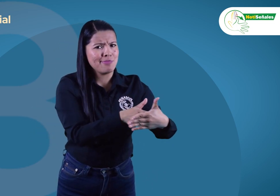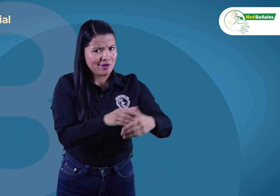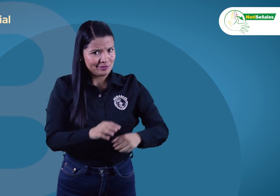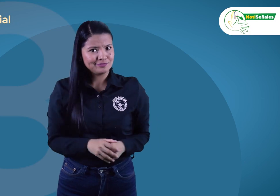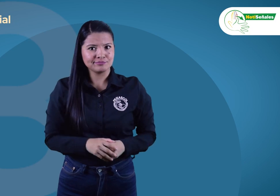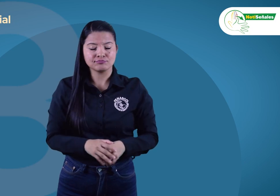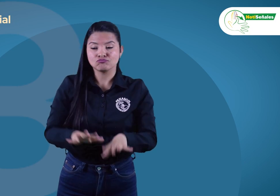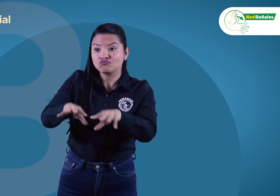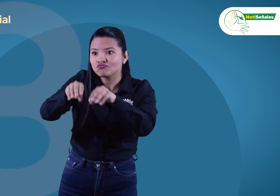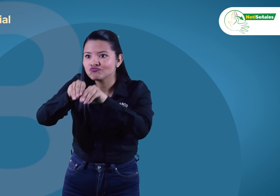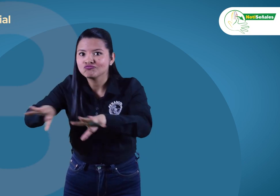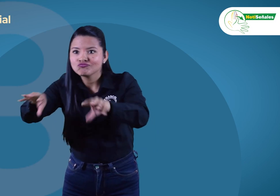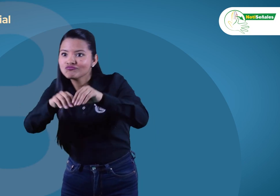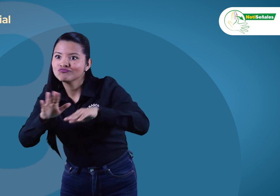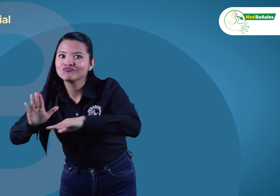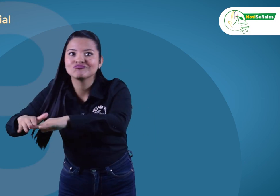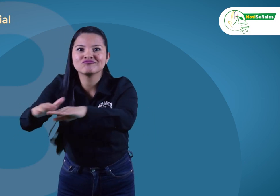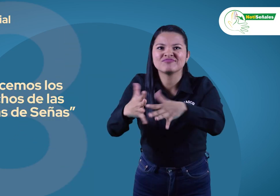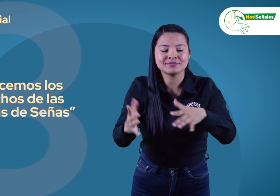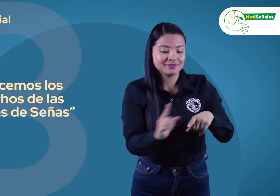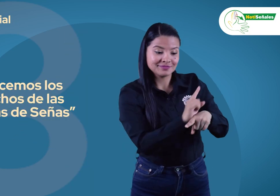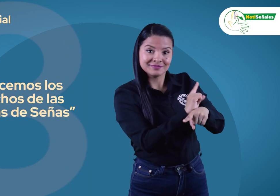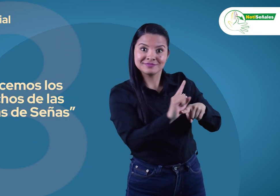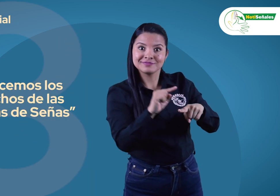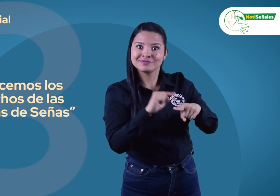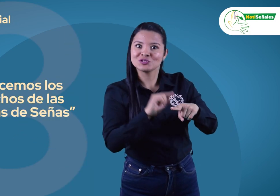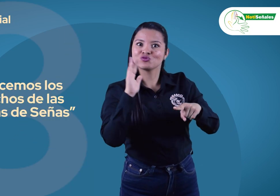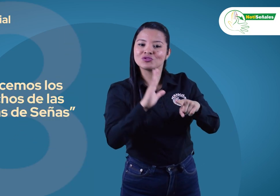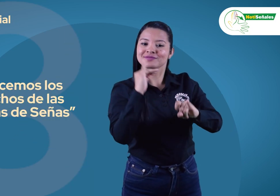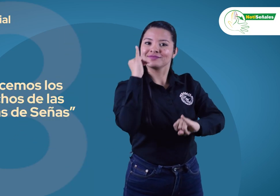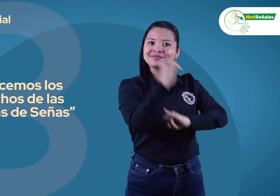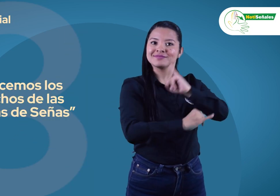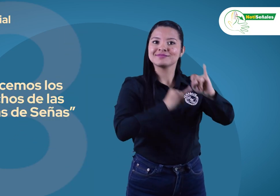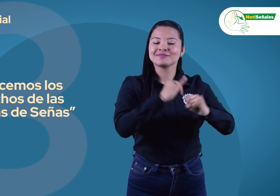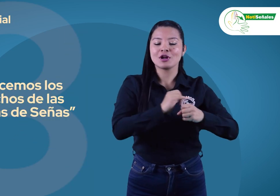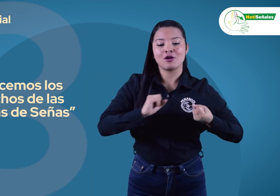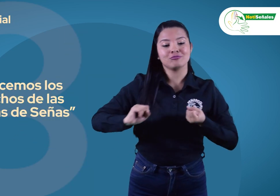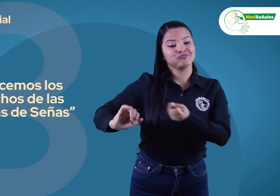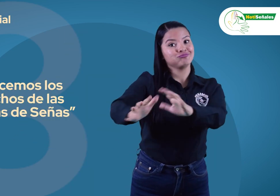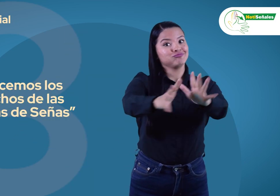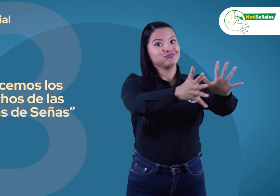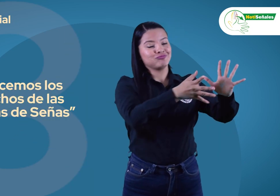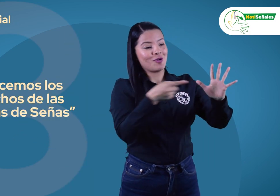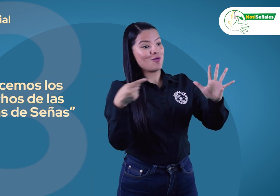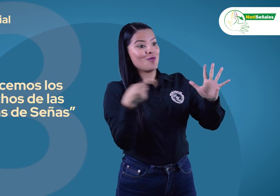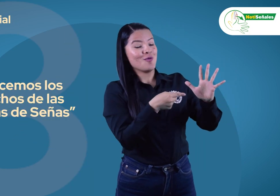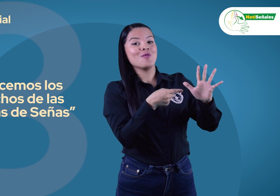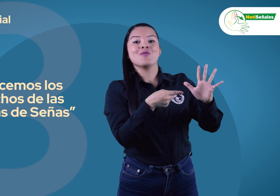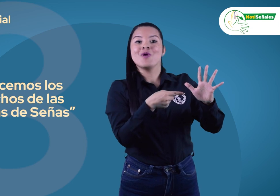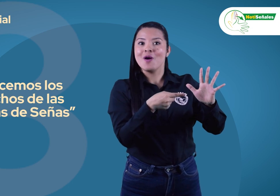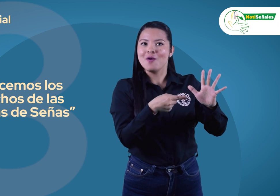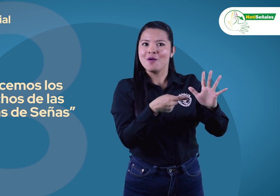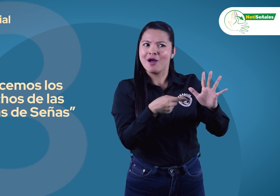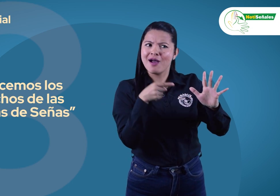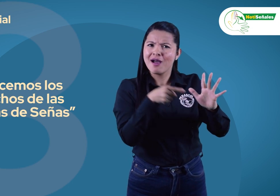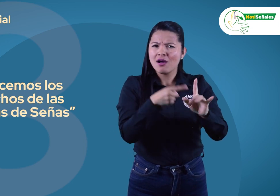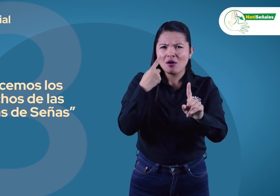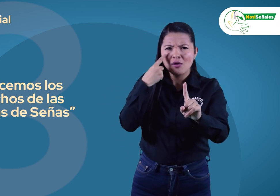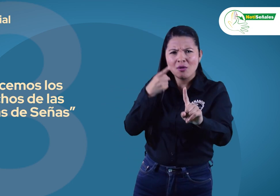socializar el tema que se va a trabajar en la Semana Internacional de la Lengua de Señas con el siguiente